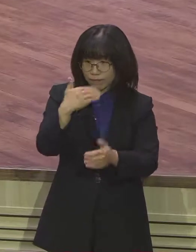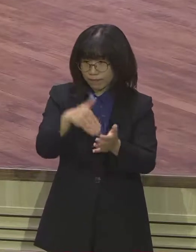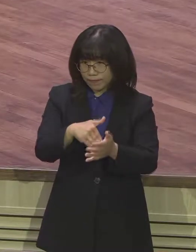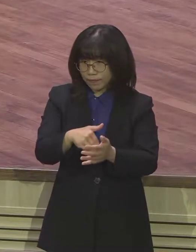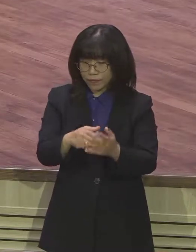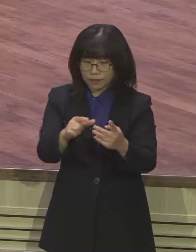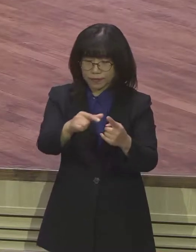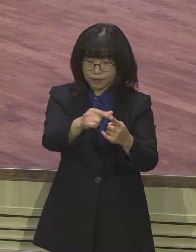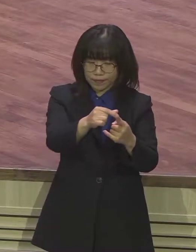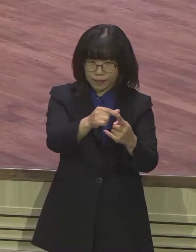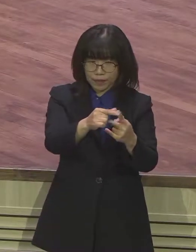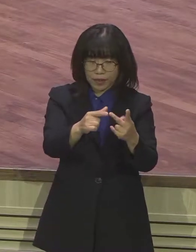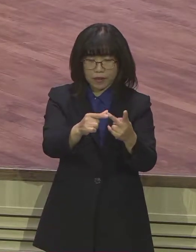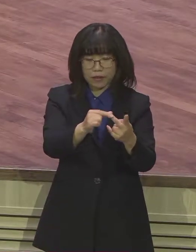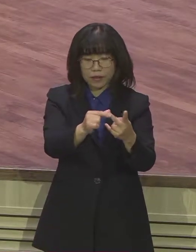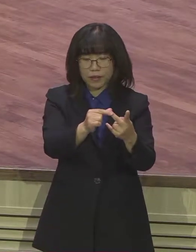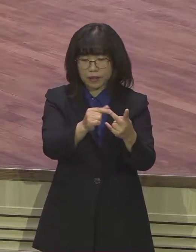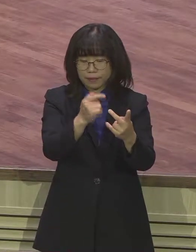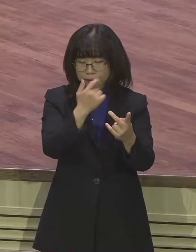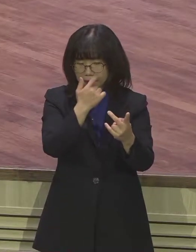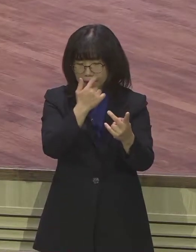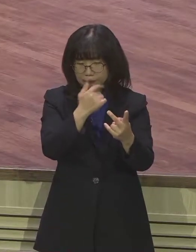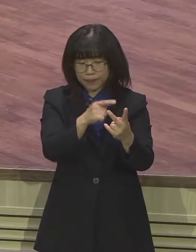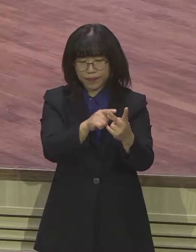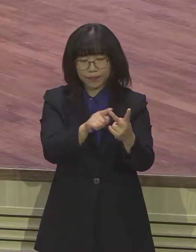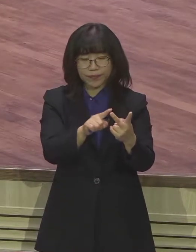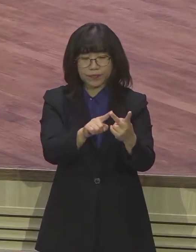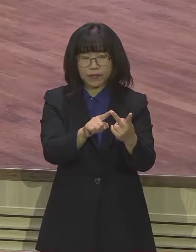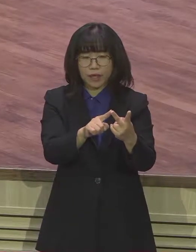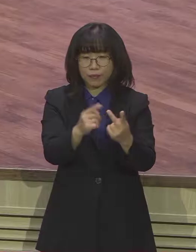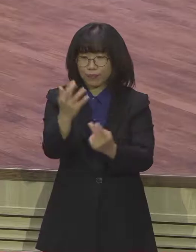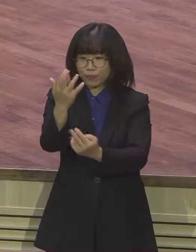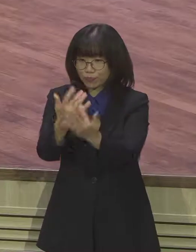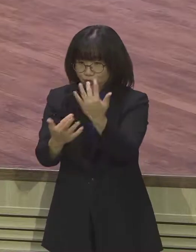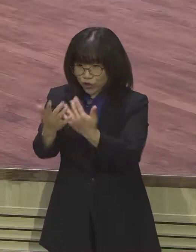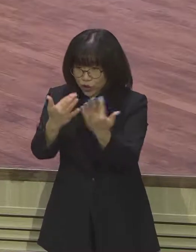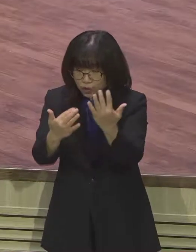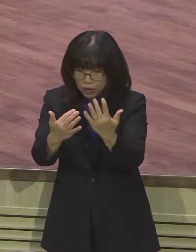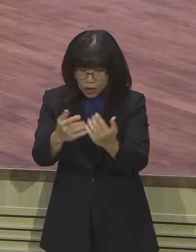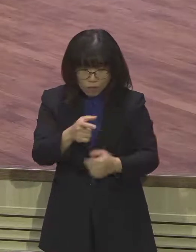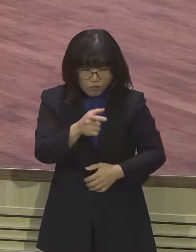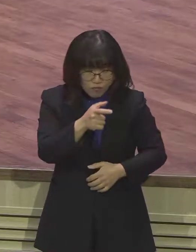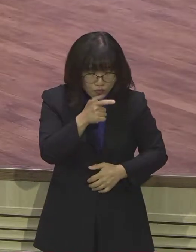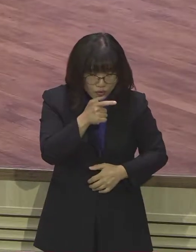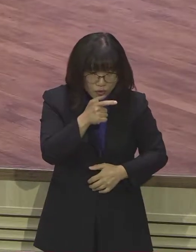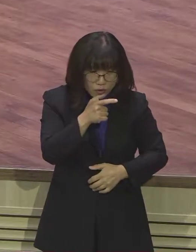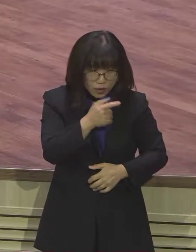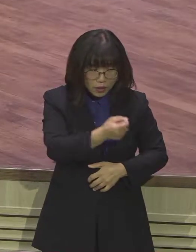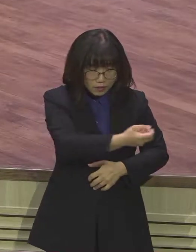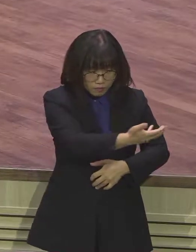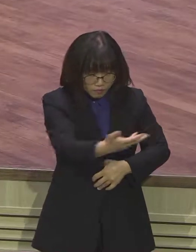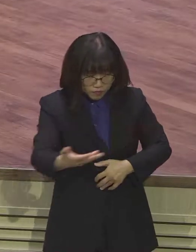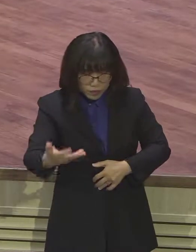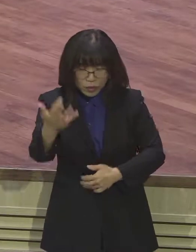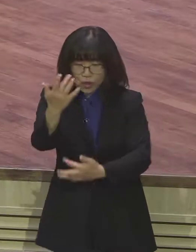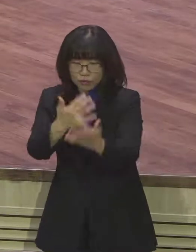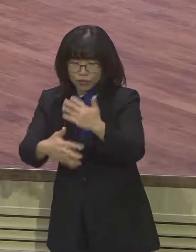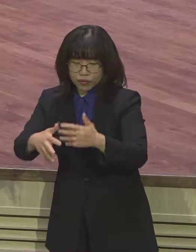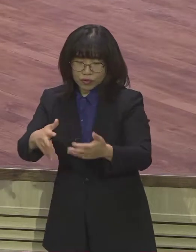번째 환상은 7장 4절에서 6절에 나오는 불이 모든 물을 사르는 현장입니다. 바로 폐허가 될 이스라엘을 의미하고